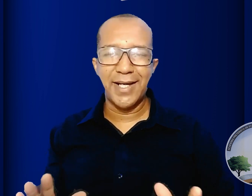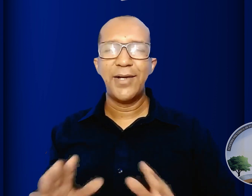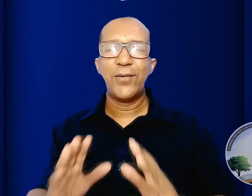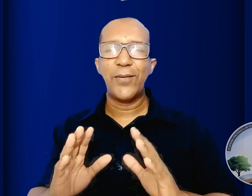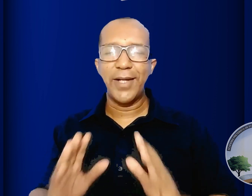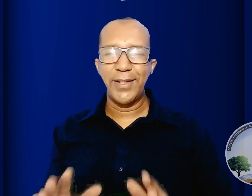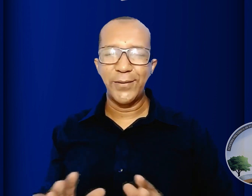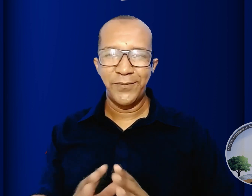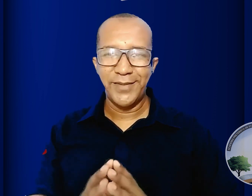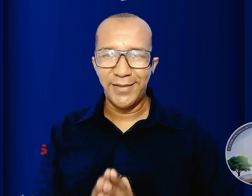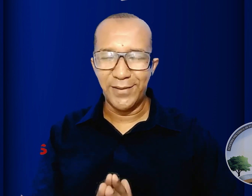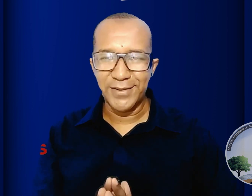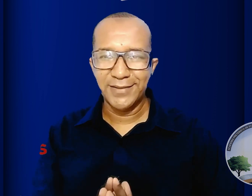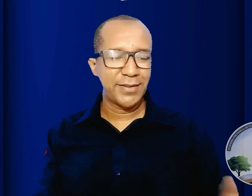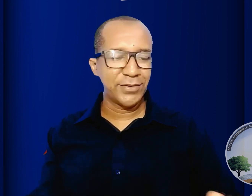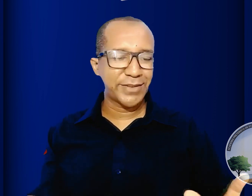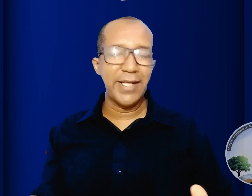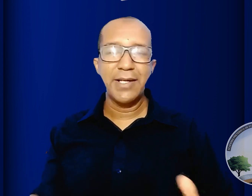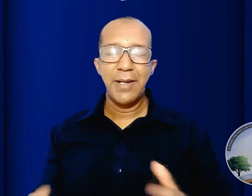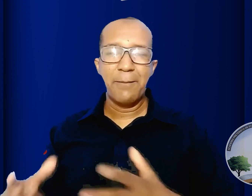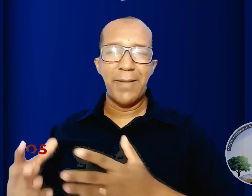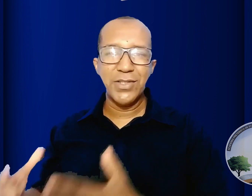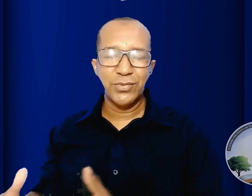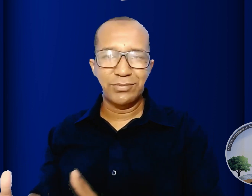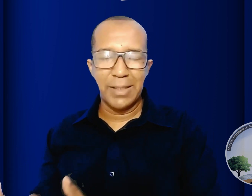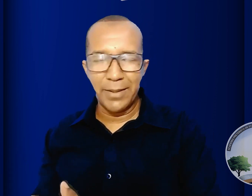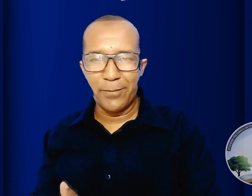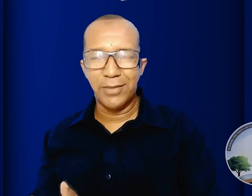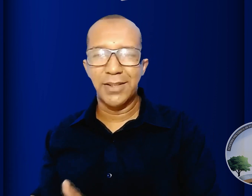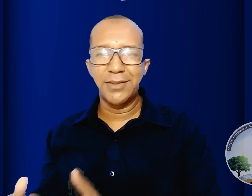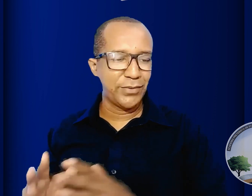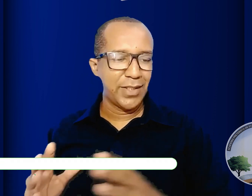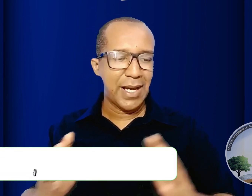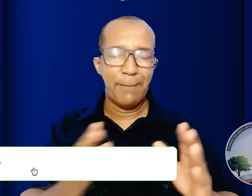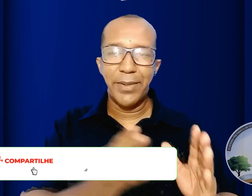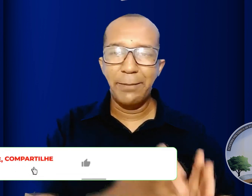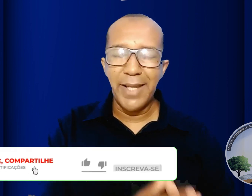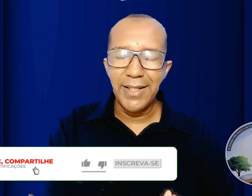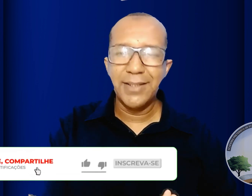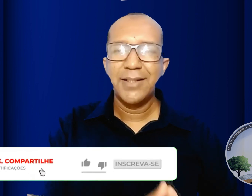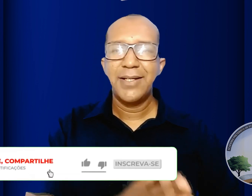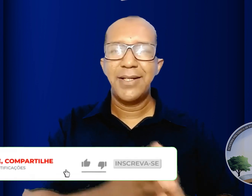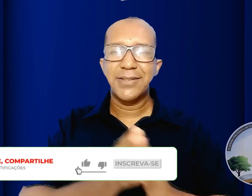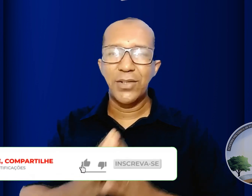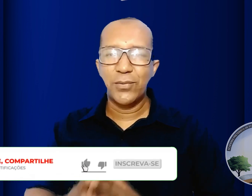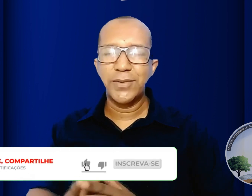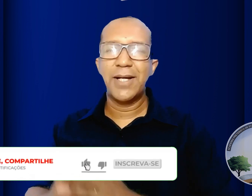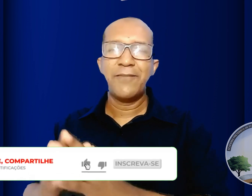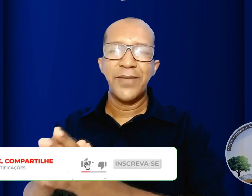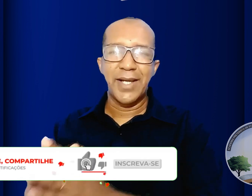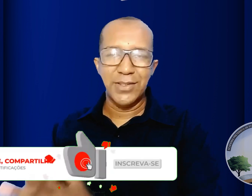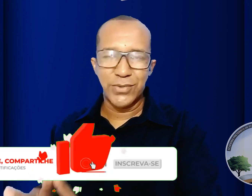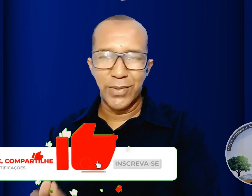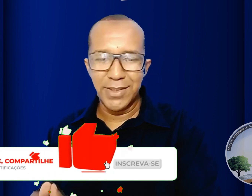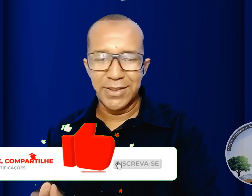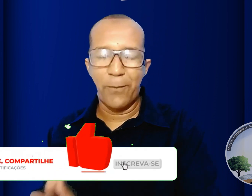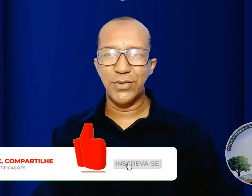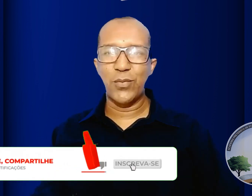o reino de Deus então está aí mais um tema importante a primeira e a segunda ressurreição um